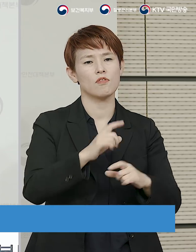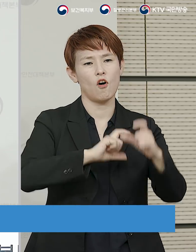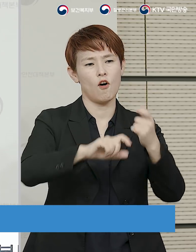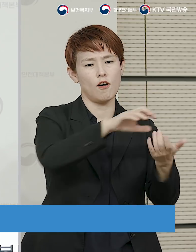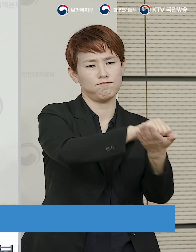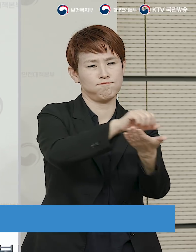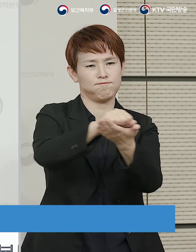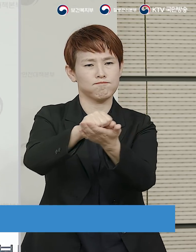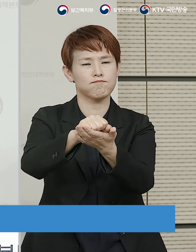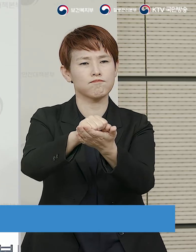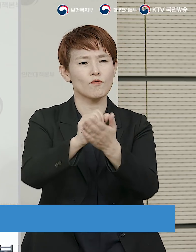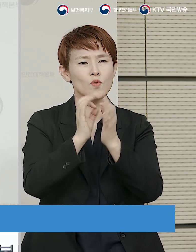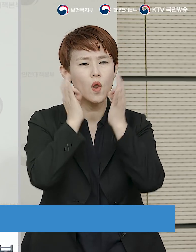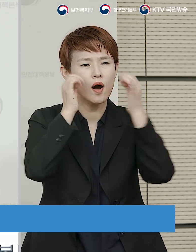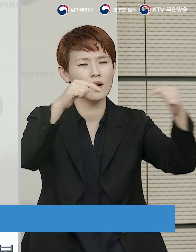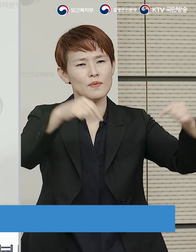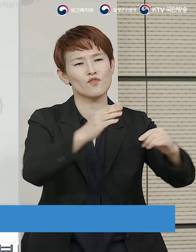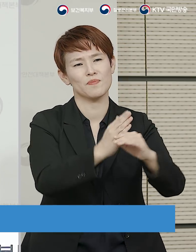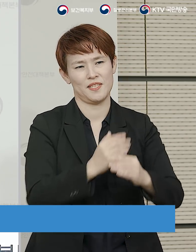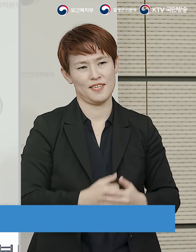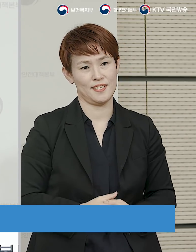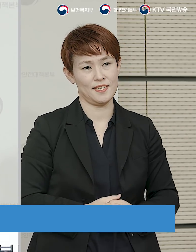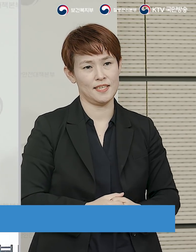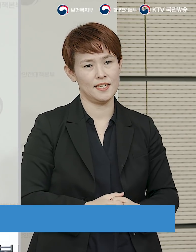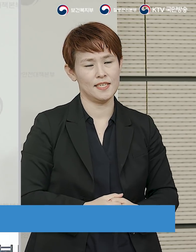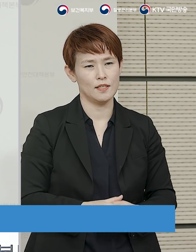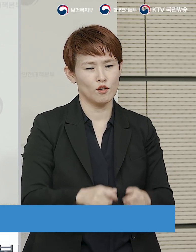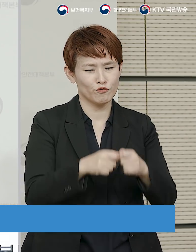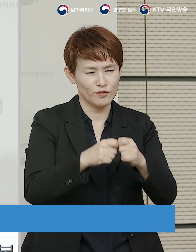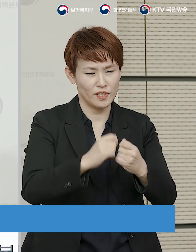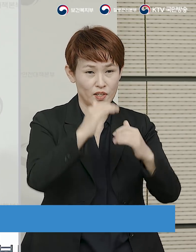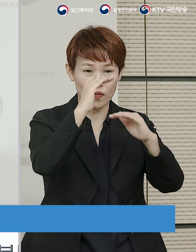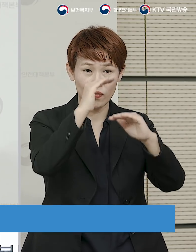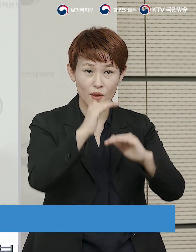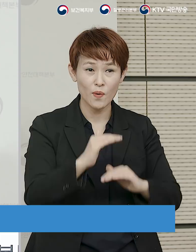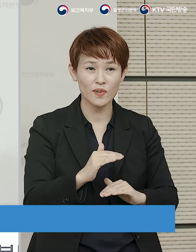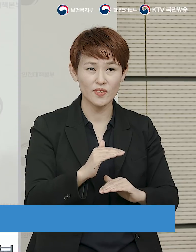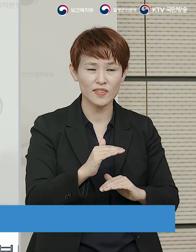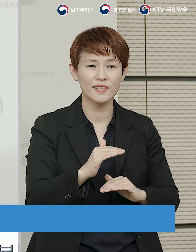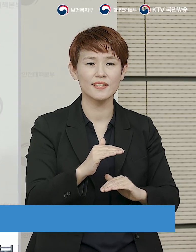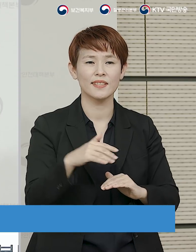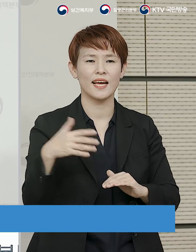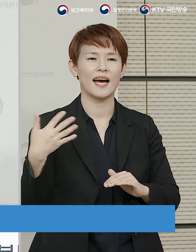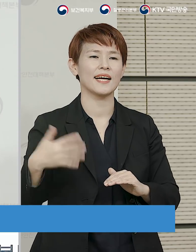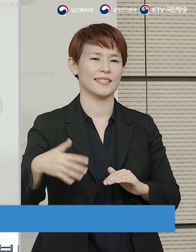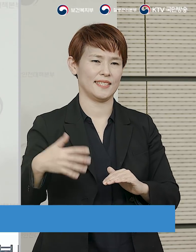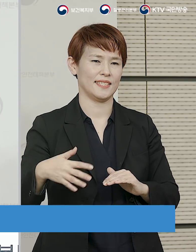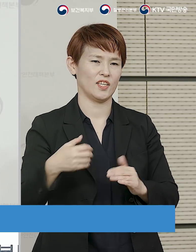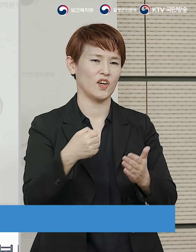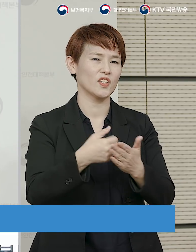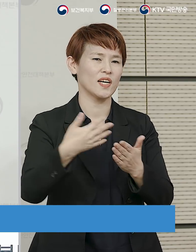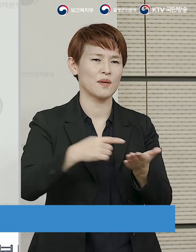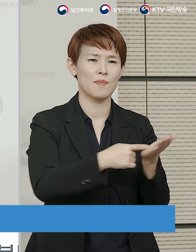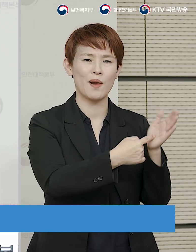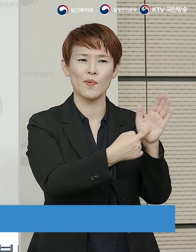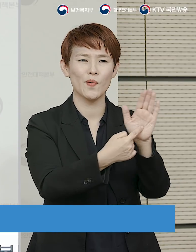추가적인 확보의 노력을 같이 협의를 진행 중에 있습니다 아직은 좀 구체적인 상황이